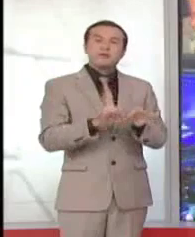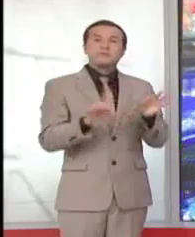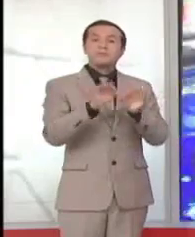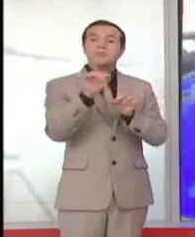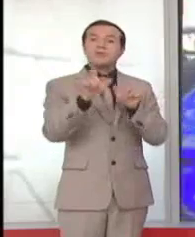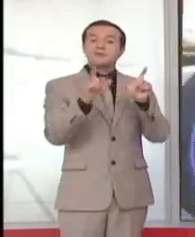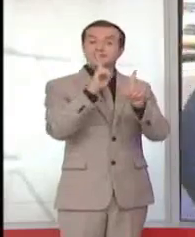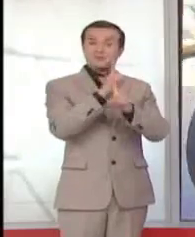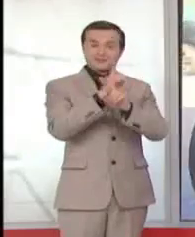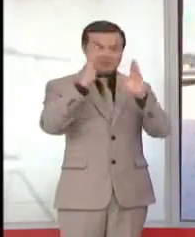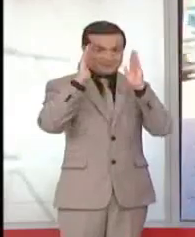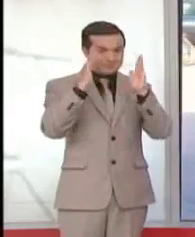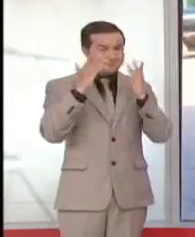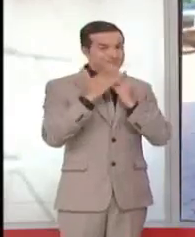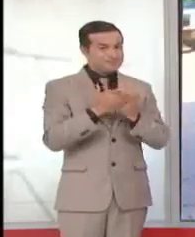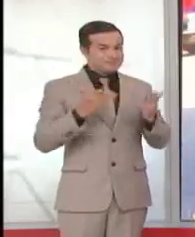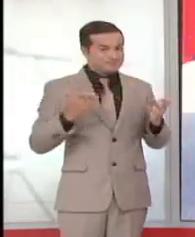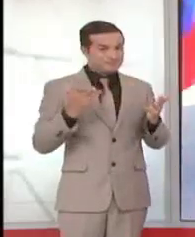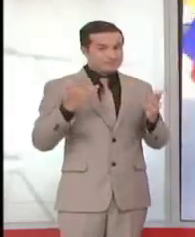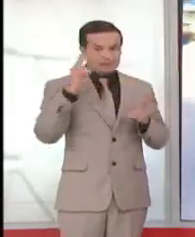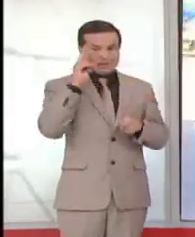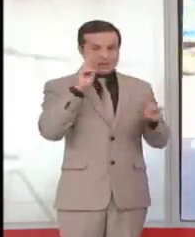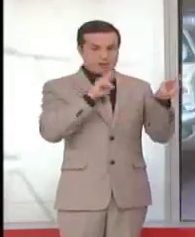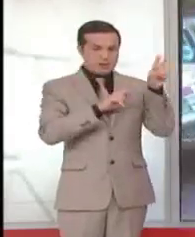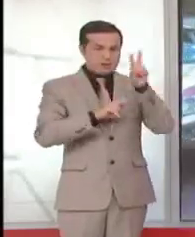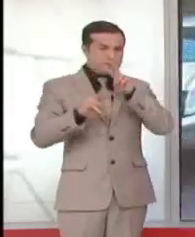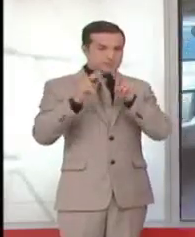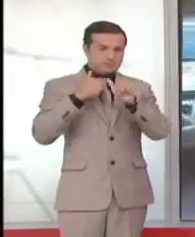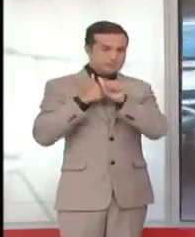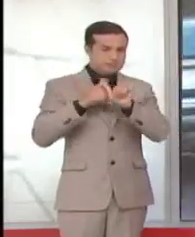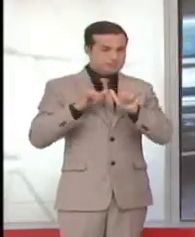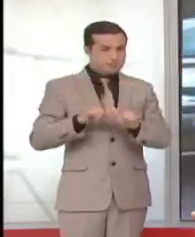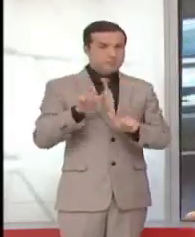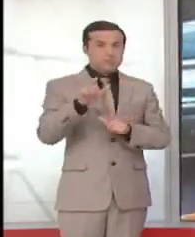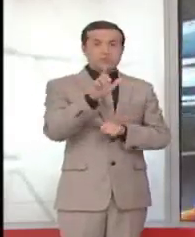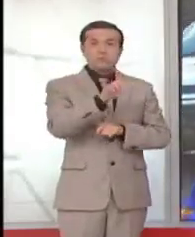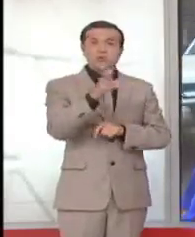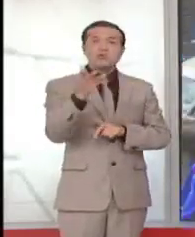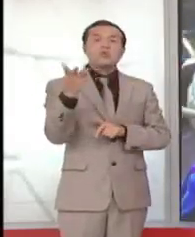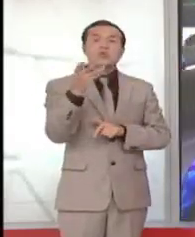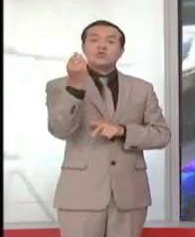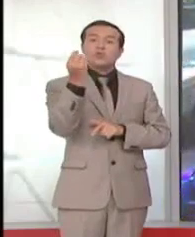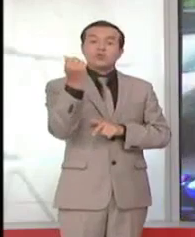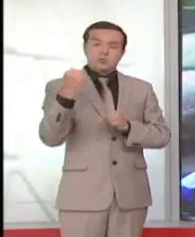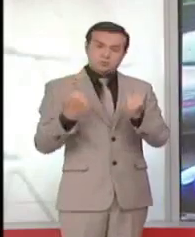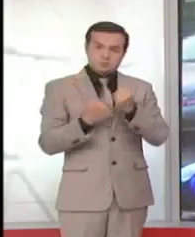discapacidad, con el monitoreo permanente para que la transferencia monetaria tenga el uso adecuado.